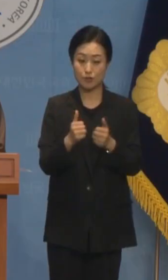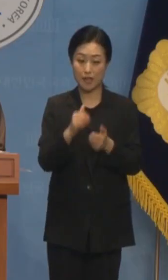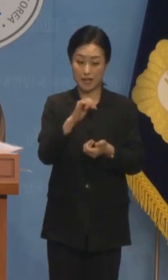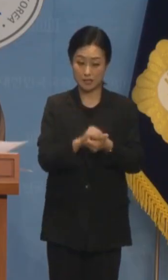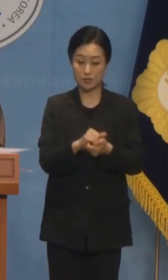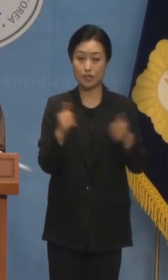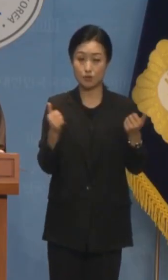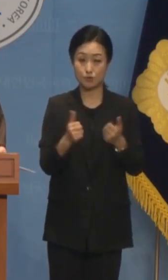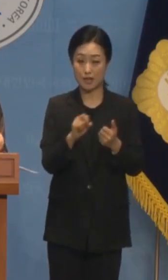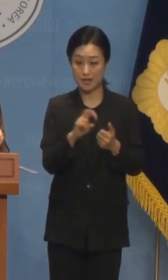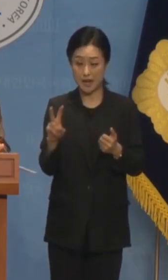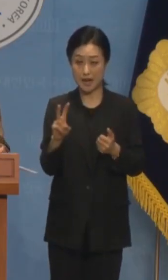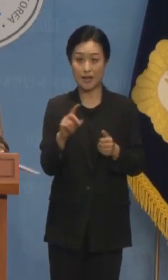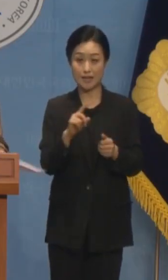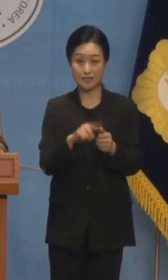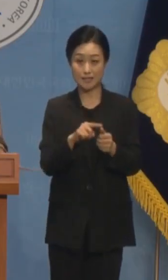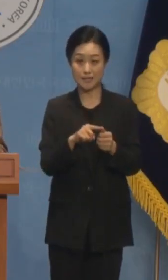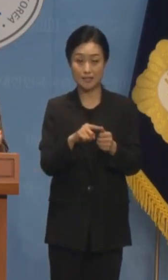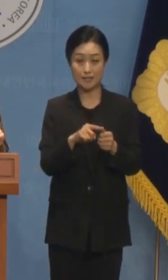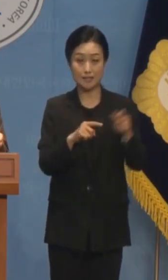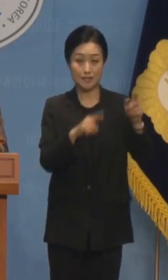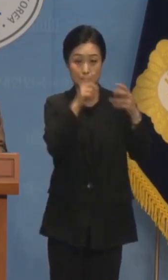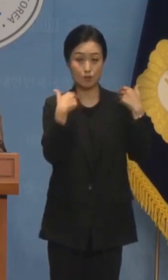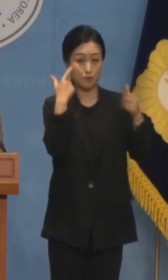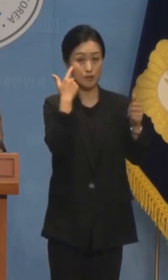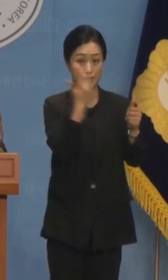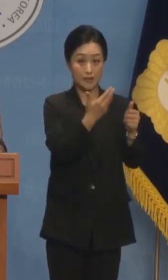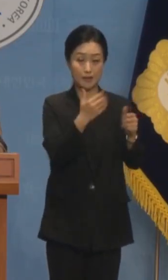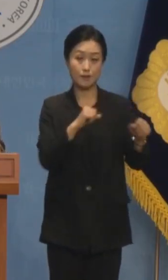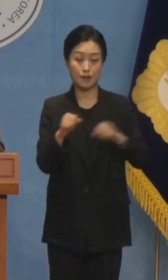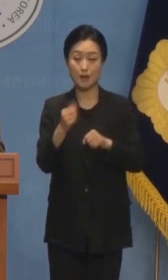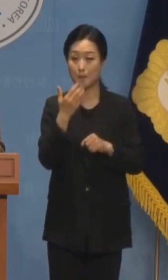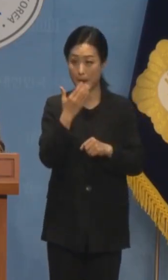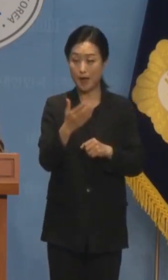국민의 시간입니다 브리핑 한 가지 더 있습니다